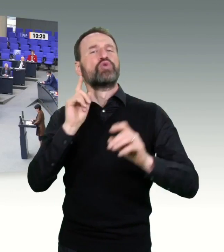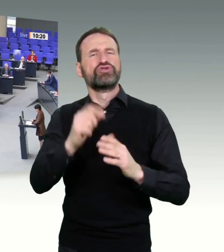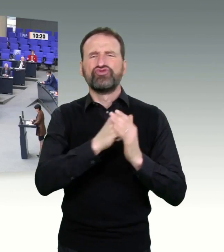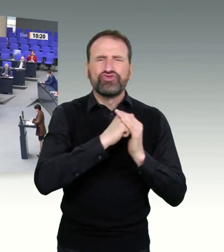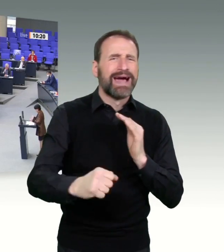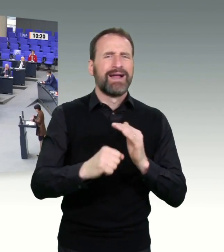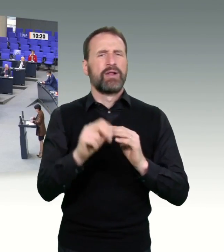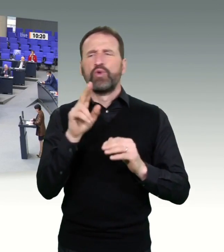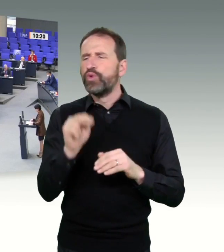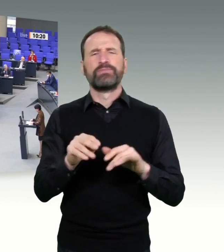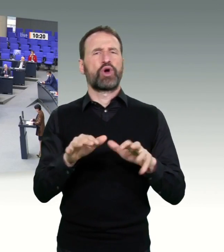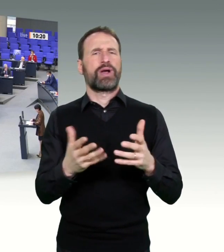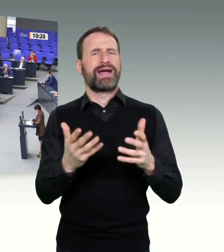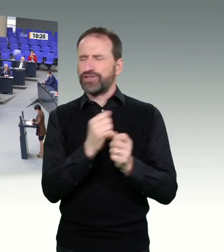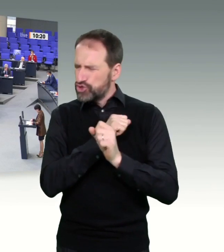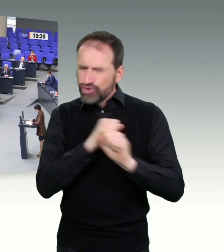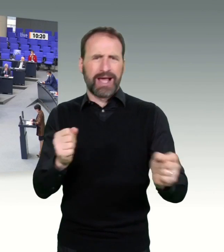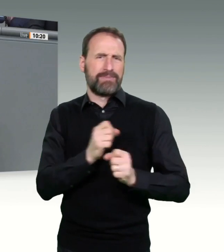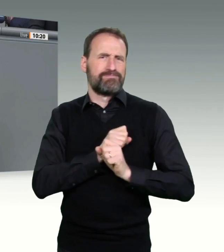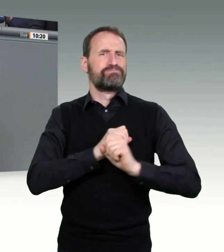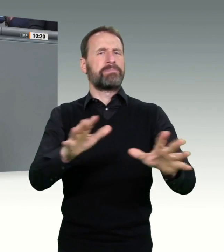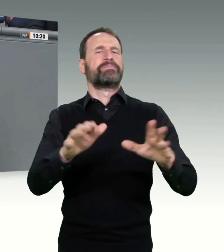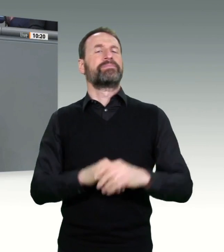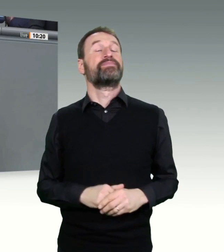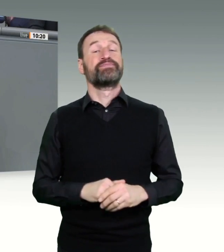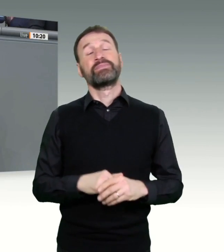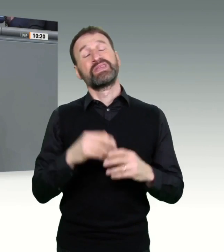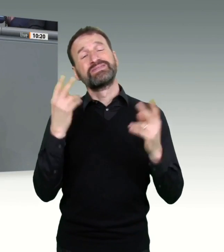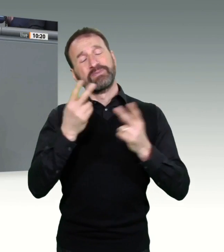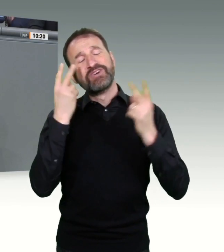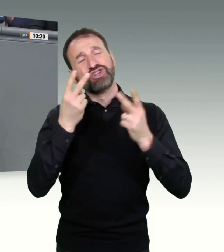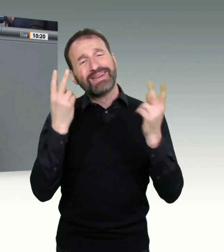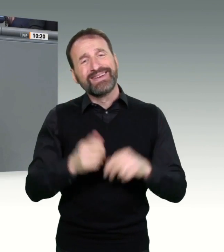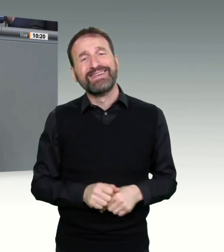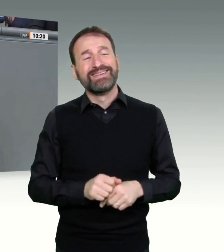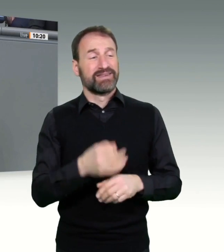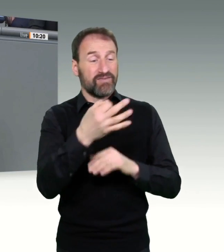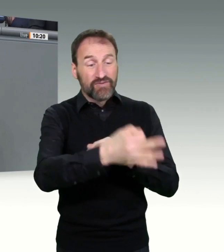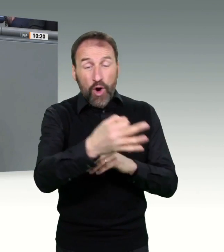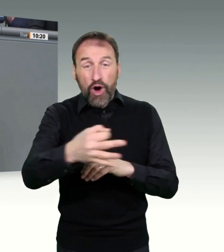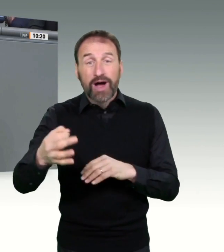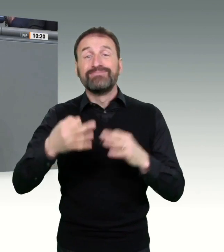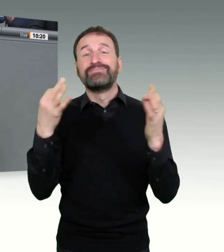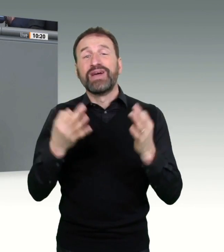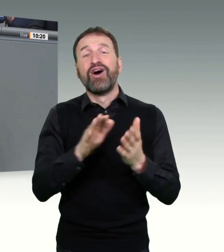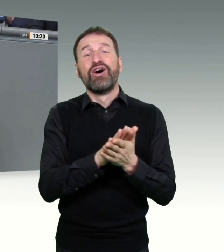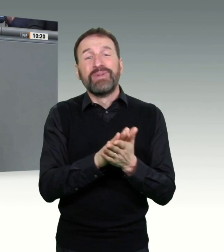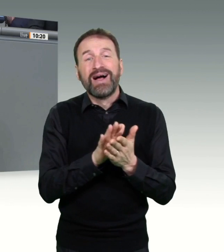Selbstverständlich muss vor Ort die notwendige Flexibilität erhalten bleiben. Wir wollen keine starren Vorgaben. Aber ein